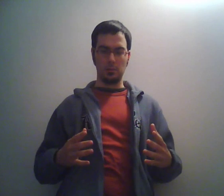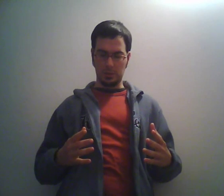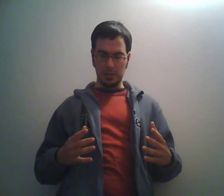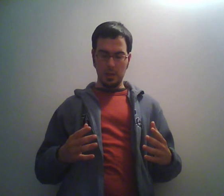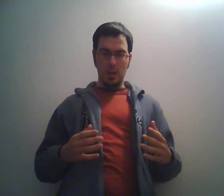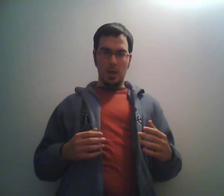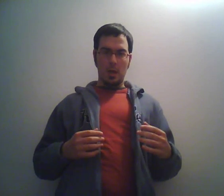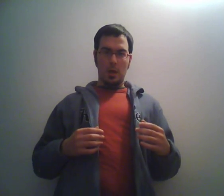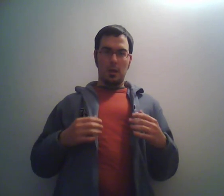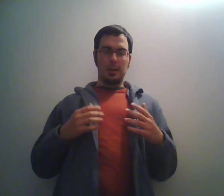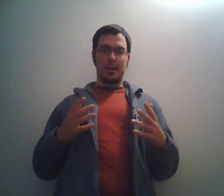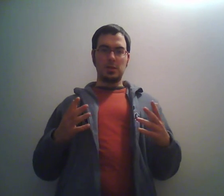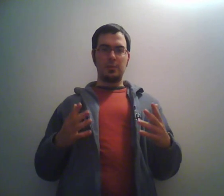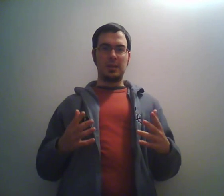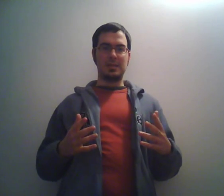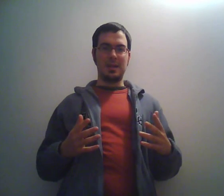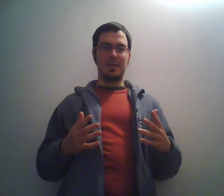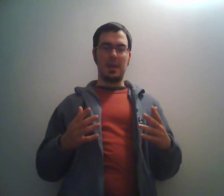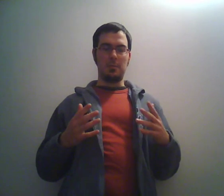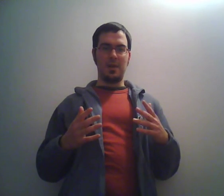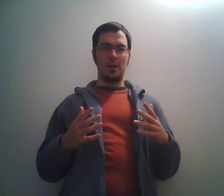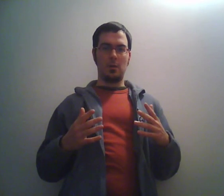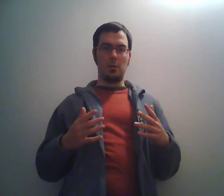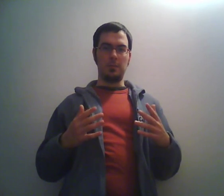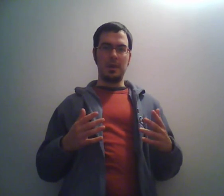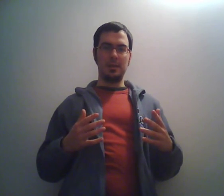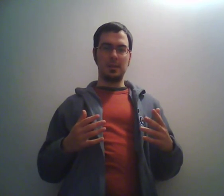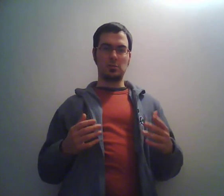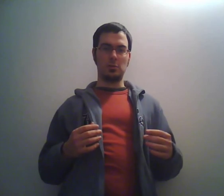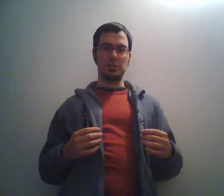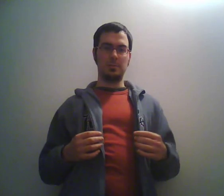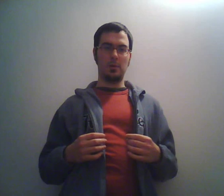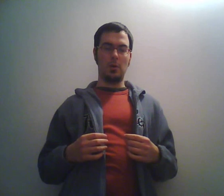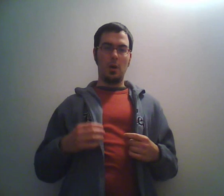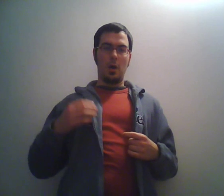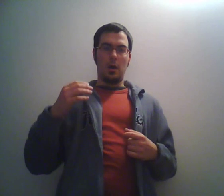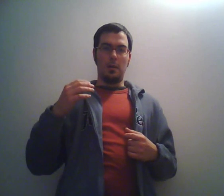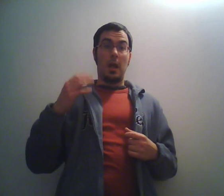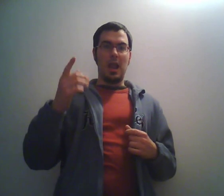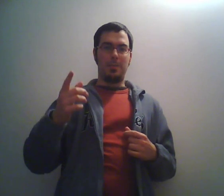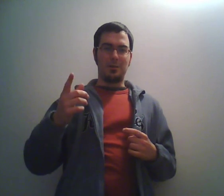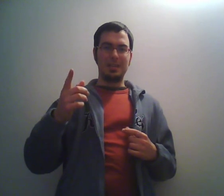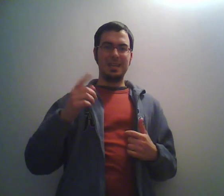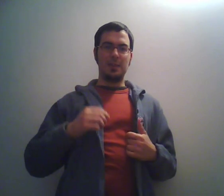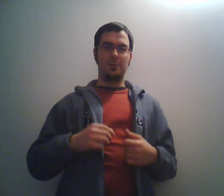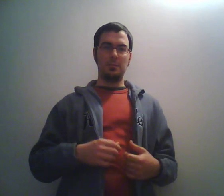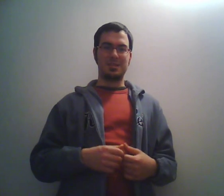brutti. Le cose più interessanti che mi vengono in mente sono ad esempio la parodia del film